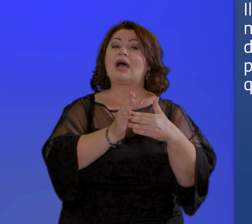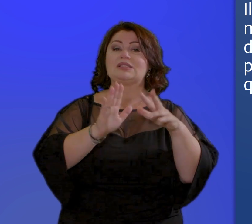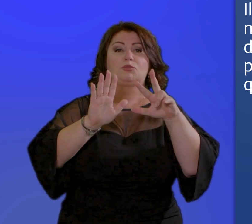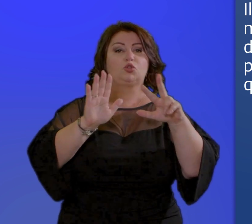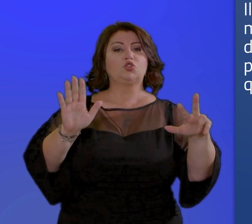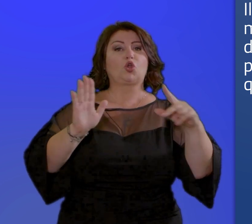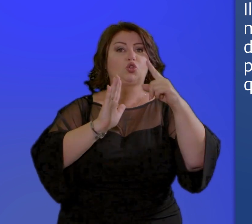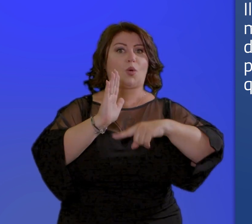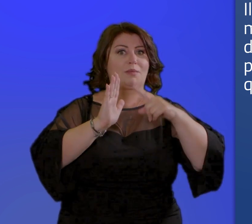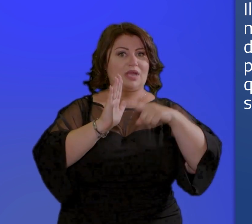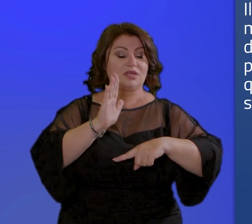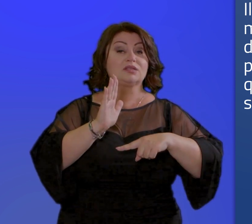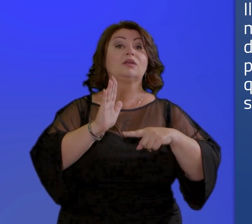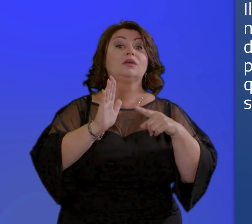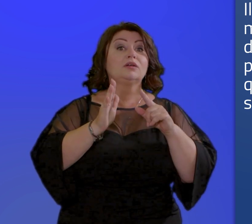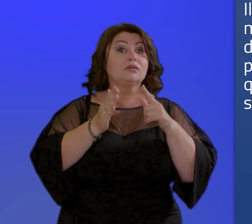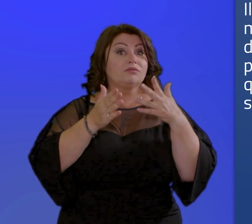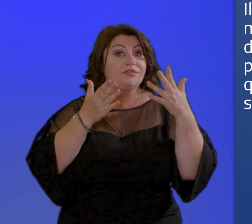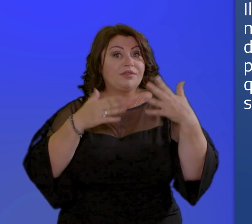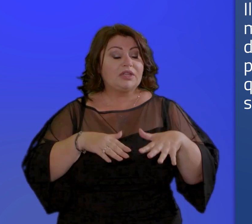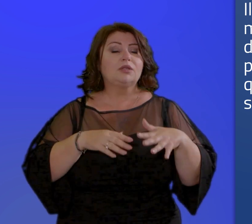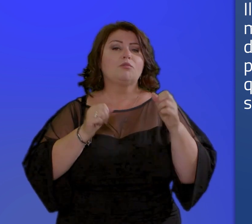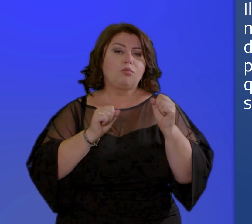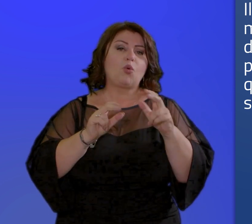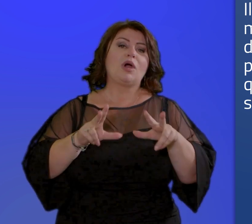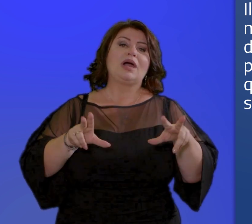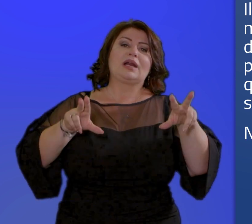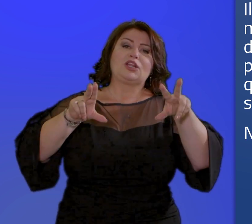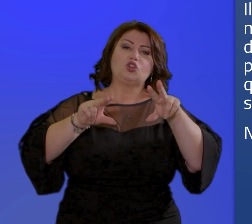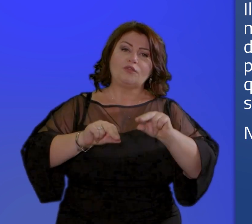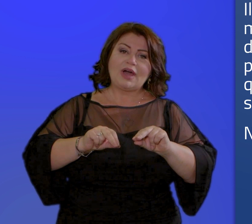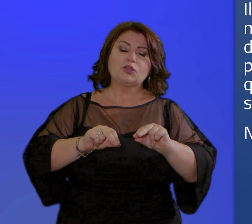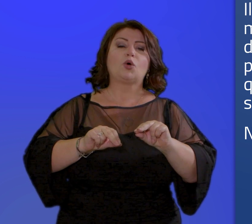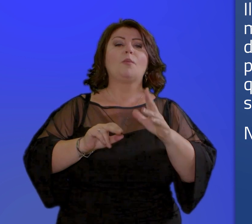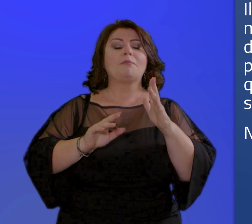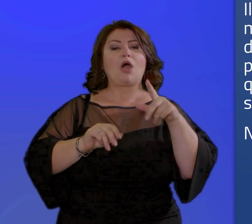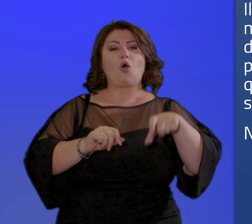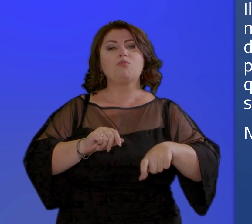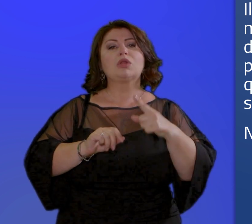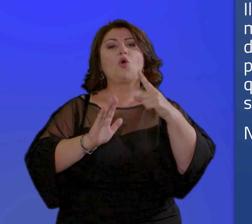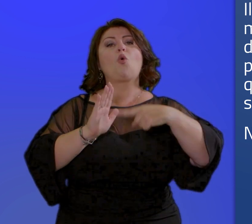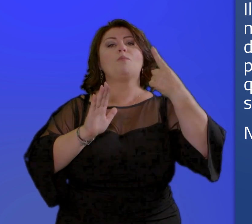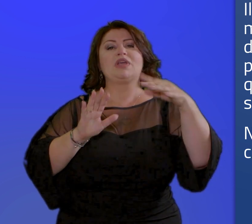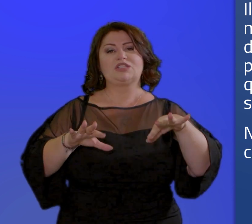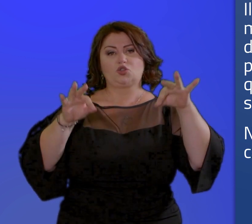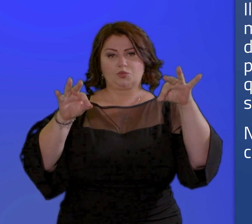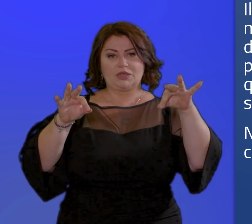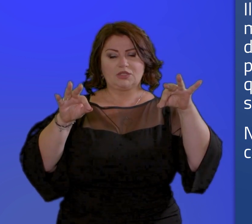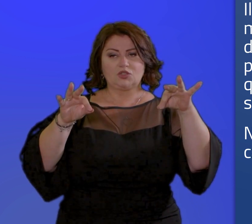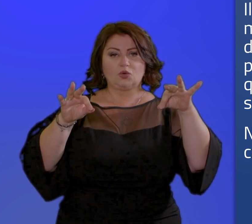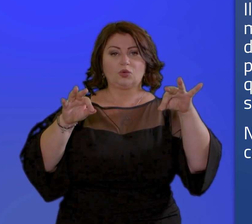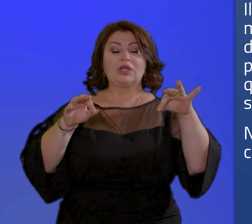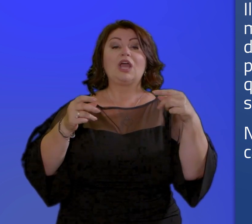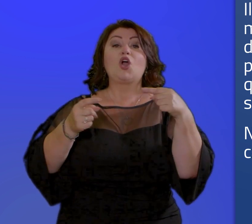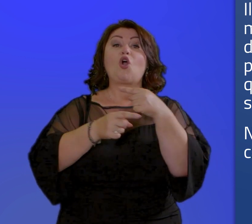può essere rinnovato dopo la sospensione di un mese non è prevista alcuna sospensione nel caso